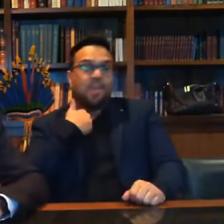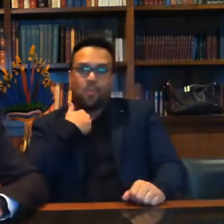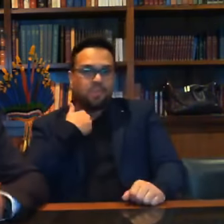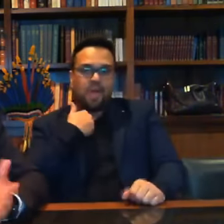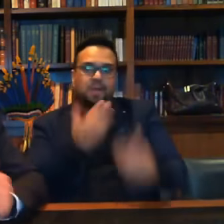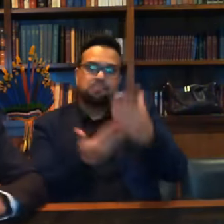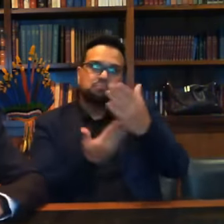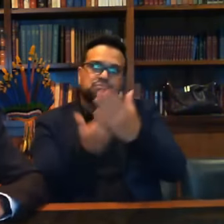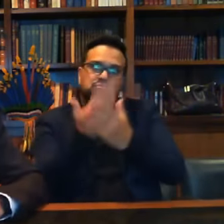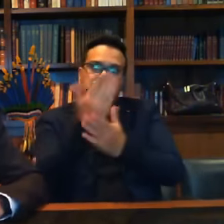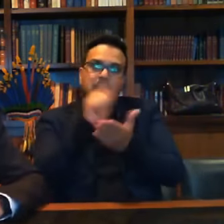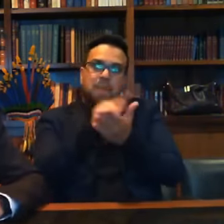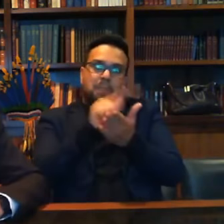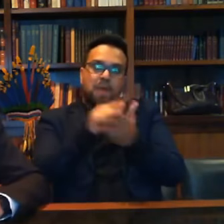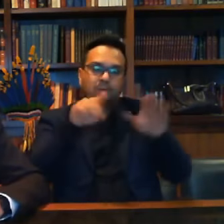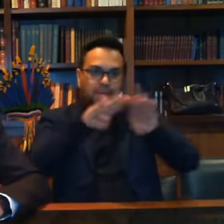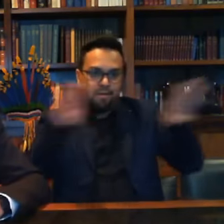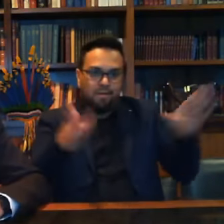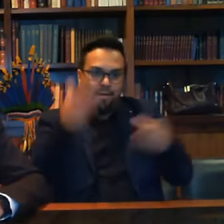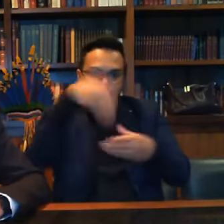esses deputados, né,